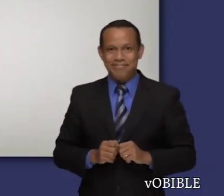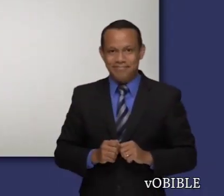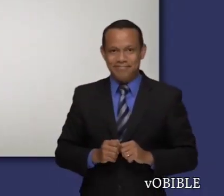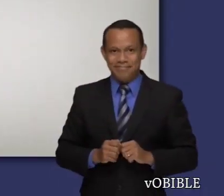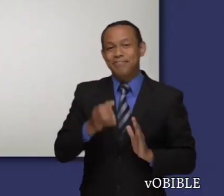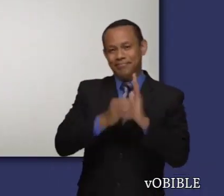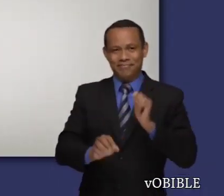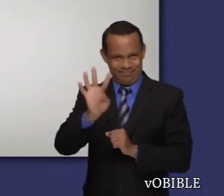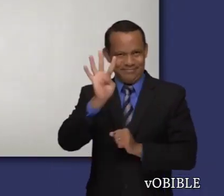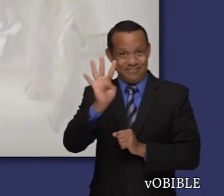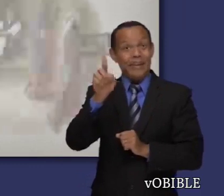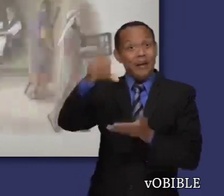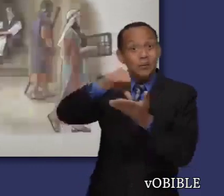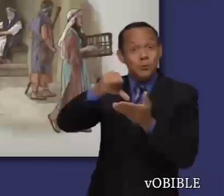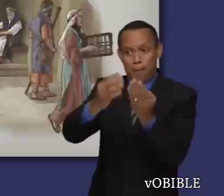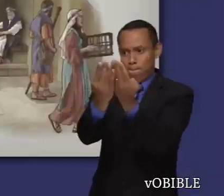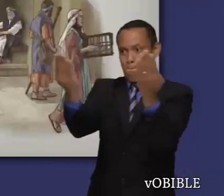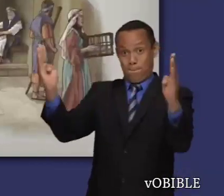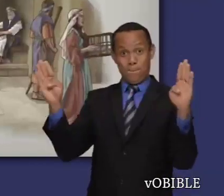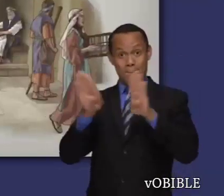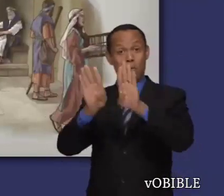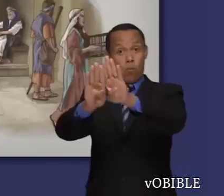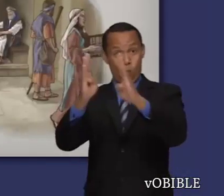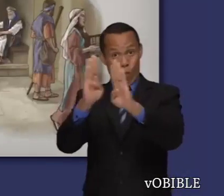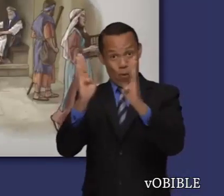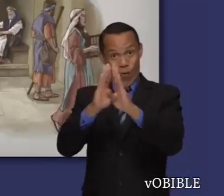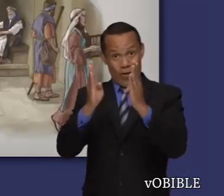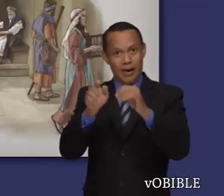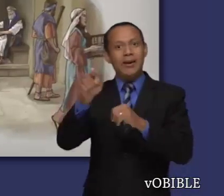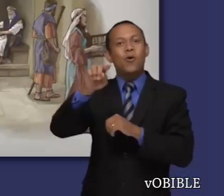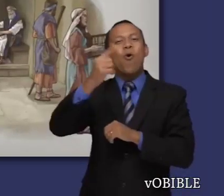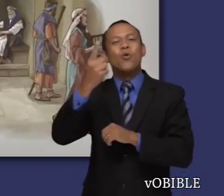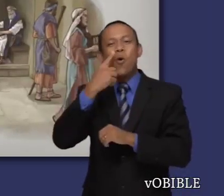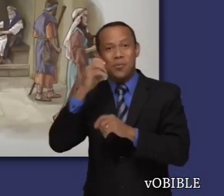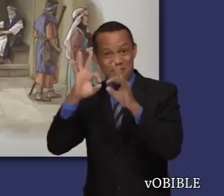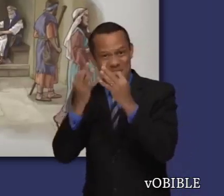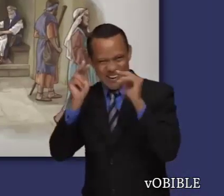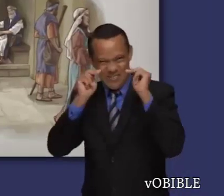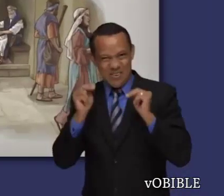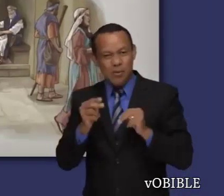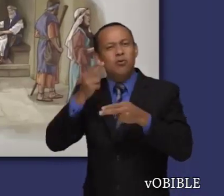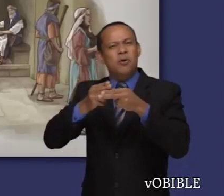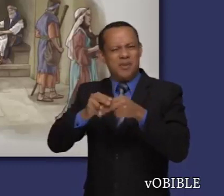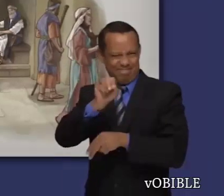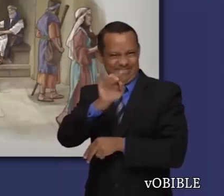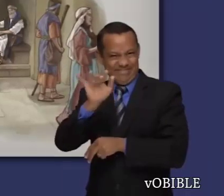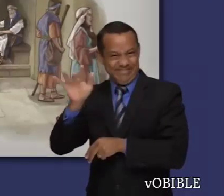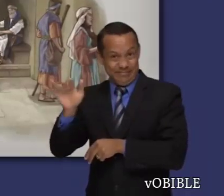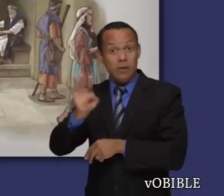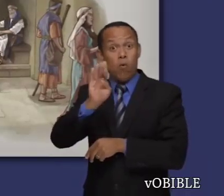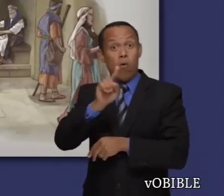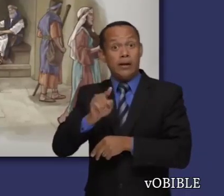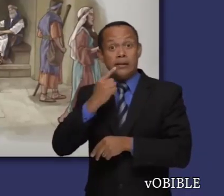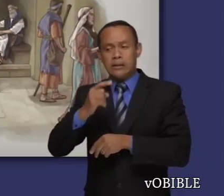En el capítulo 4, Boaz va a la puerta de la ciudad de Belén, donde se encuentra con el otro pariente, a quien llama